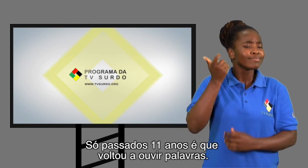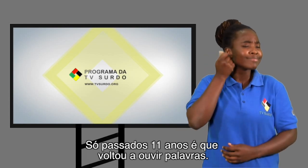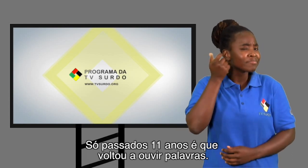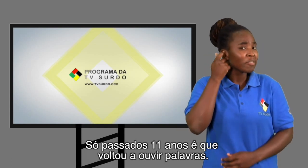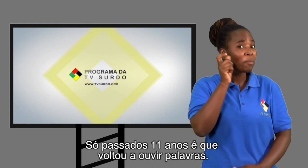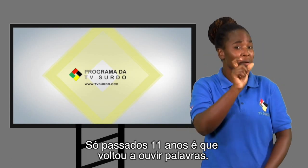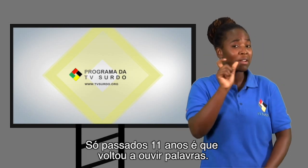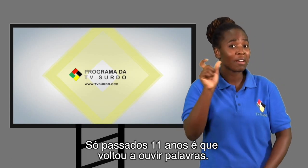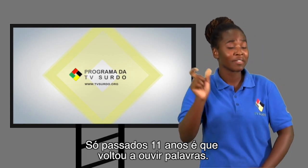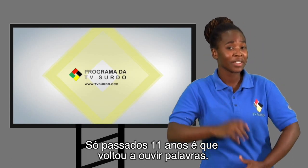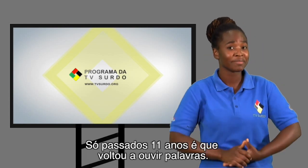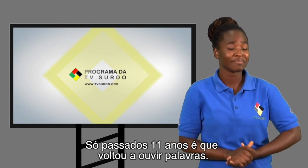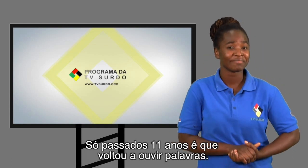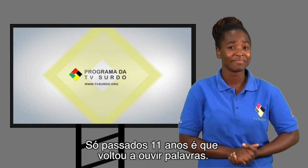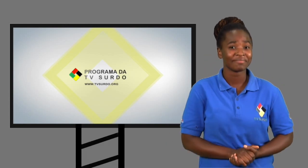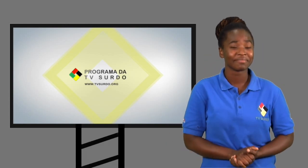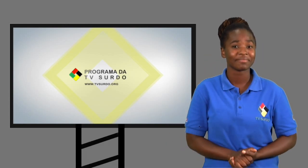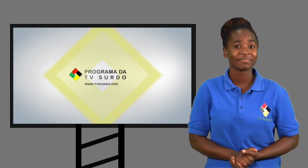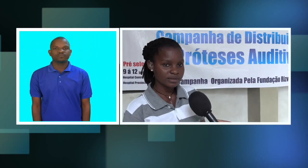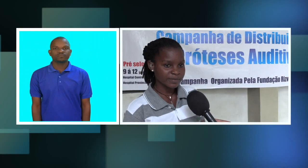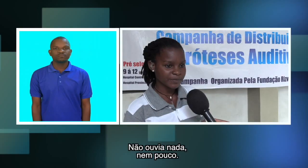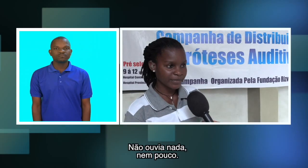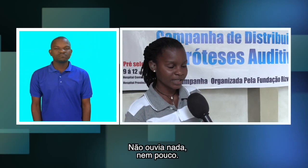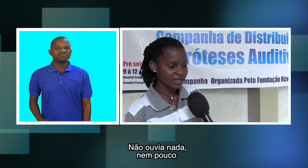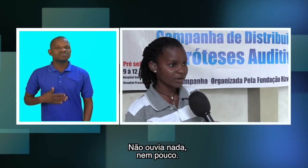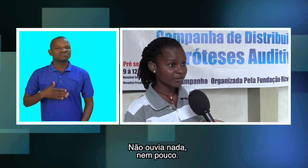passados 11 anos é que voltou a ouvir palavras.